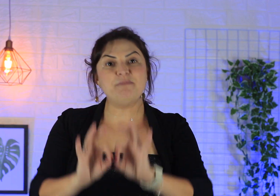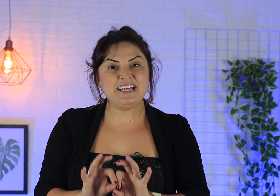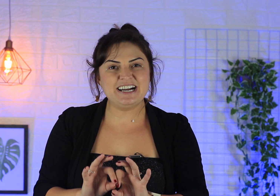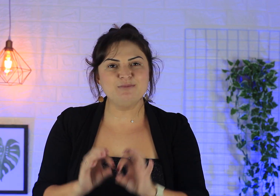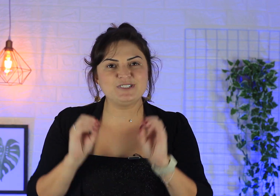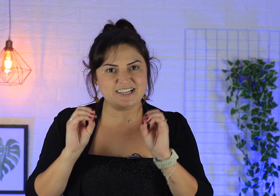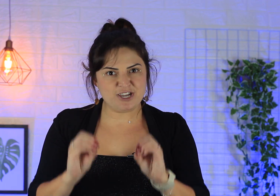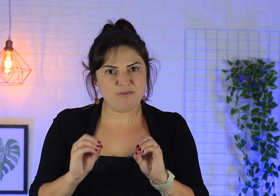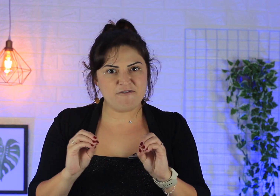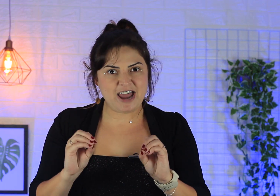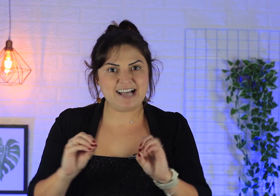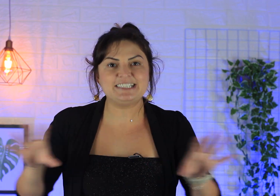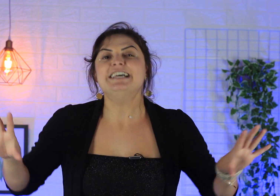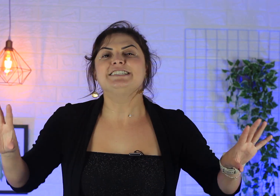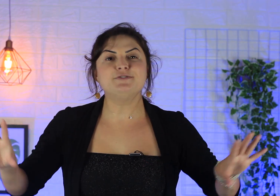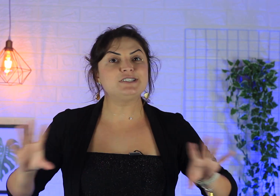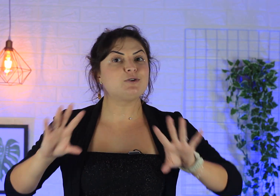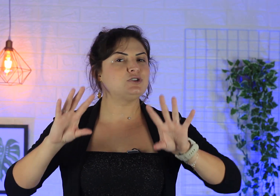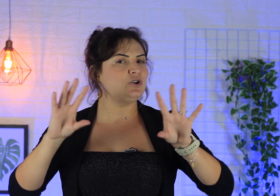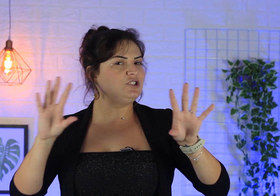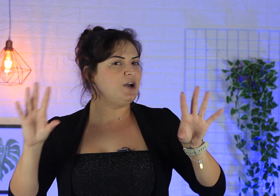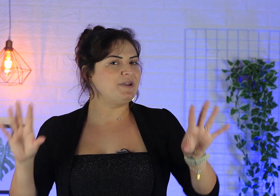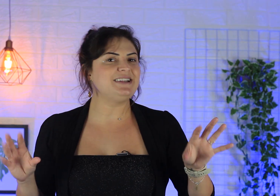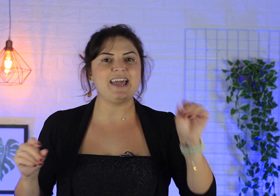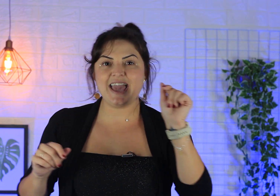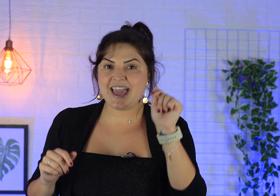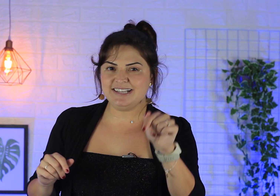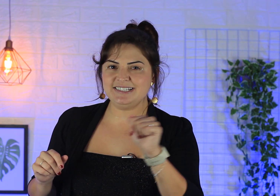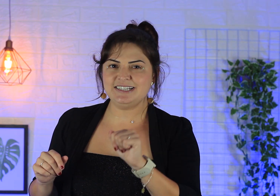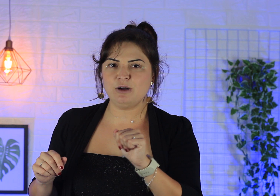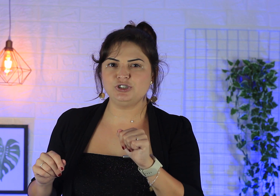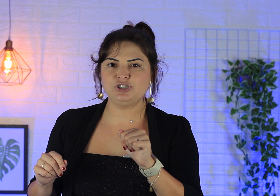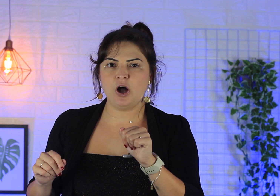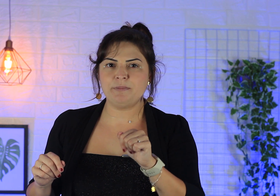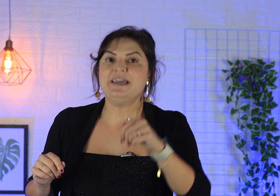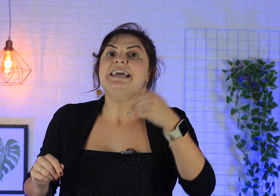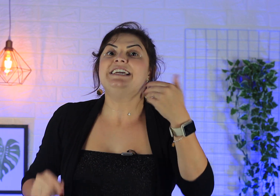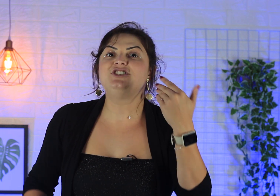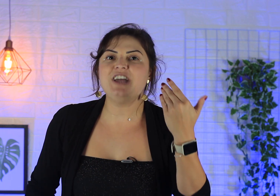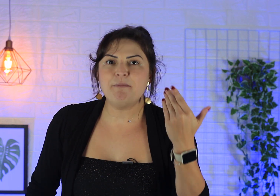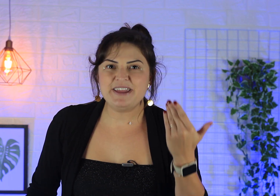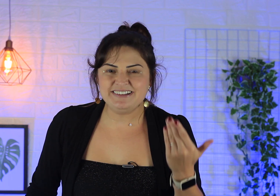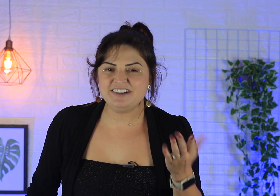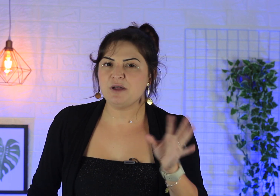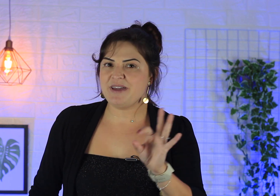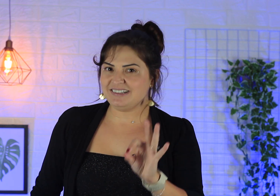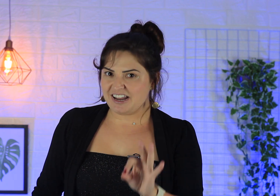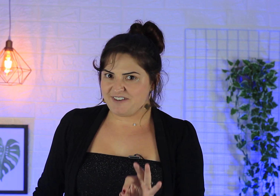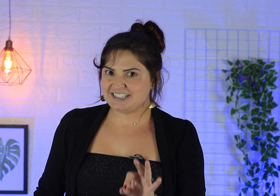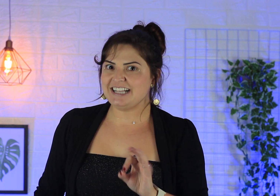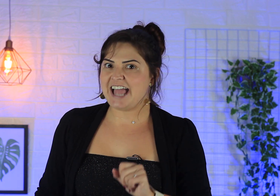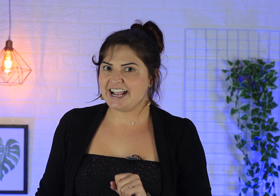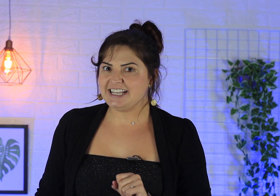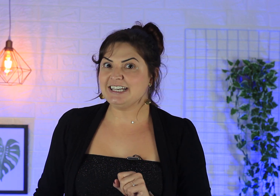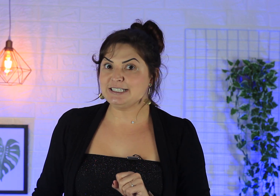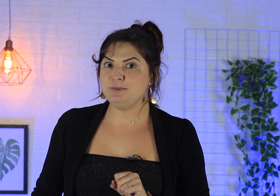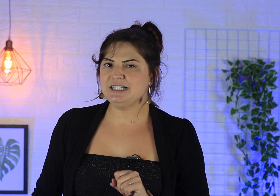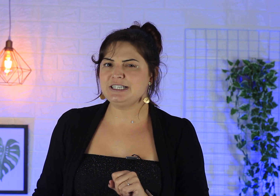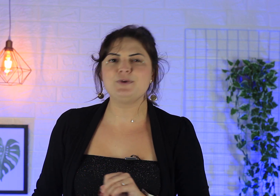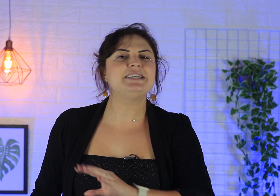aplicamos aqui em uma frase. Se você gostou de aprender esse sinal de shopping e de aprender também através da técnica da assimilação e